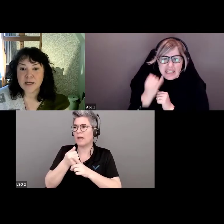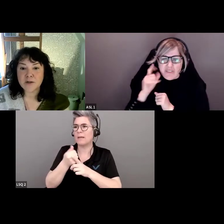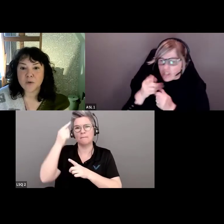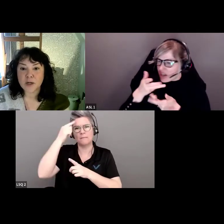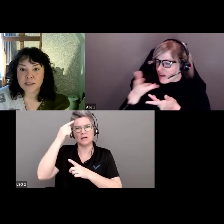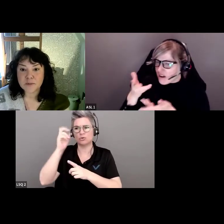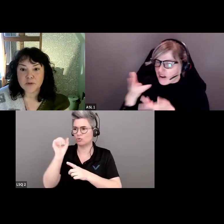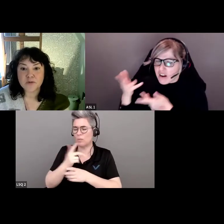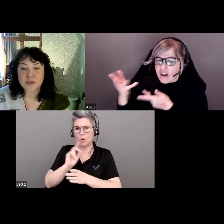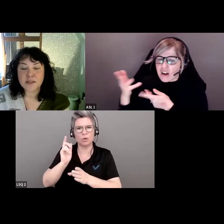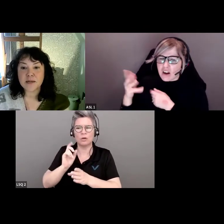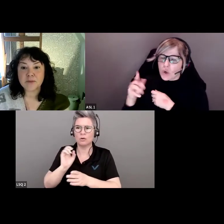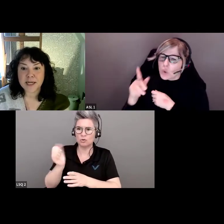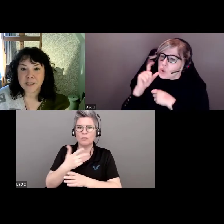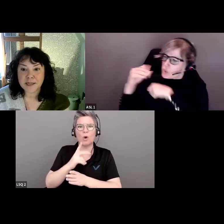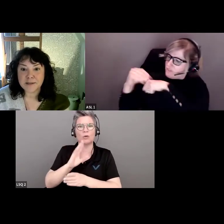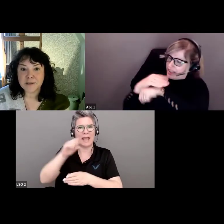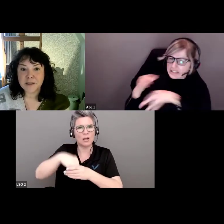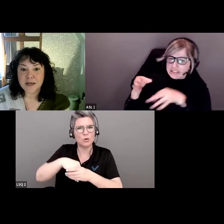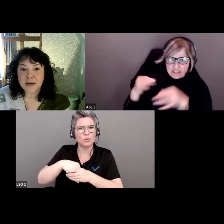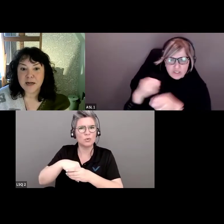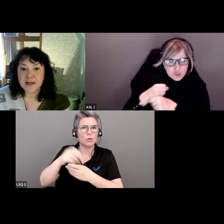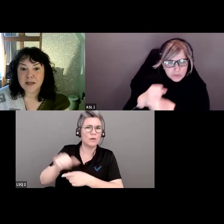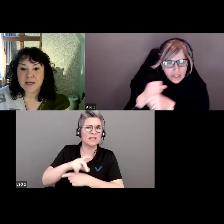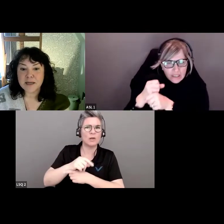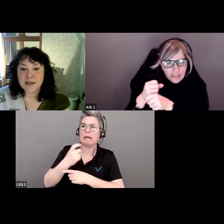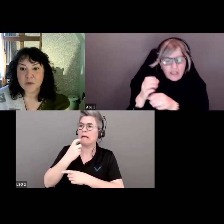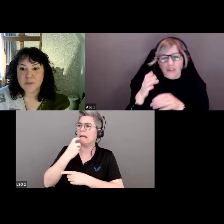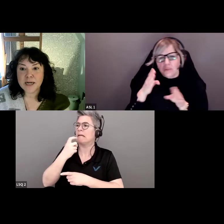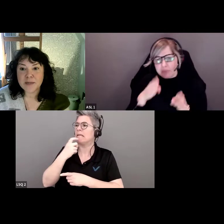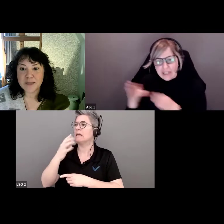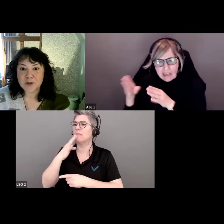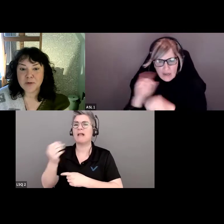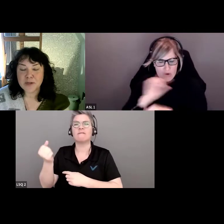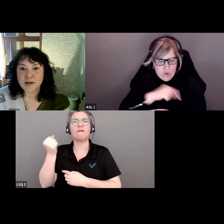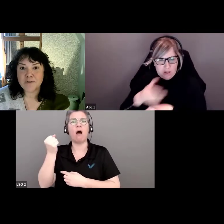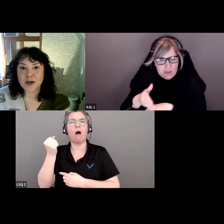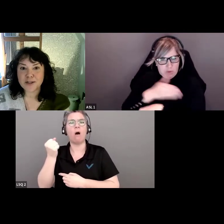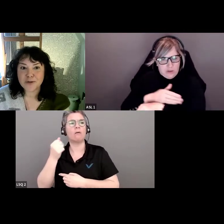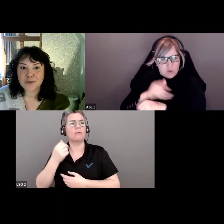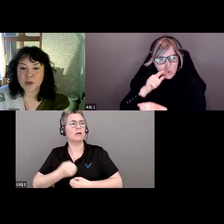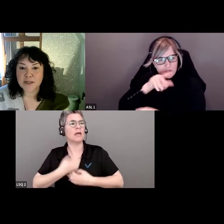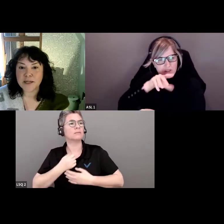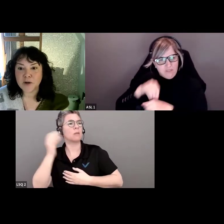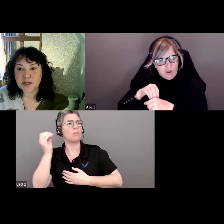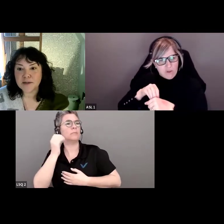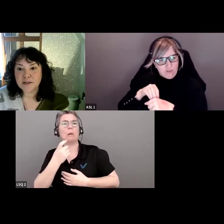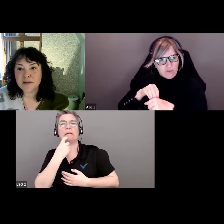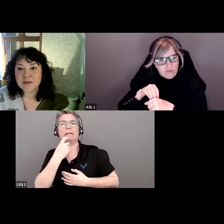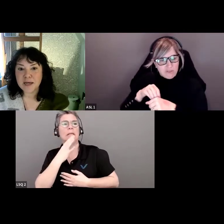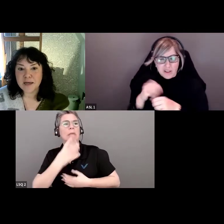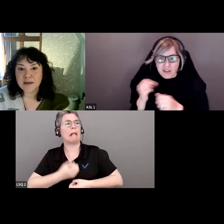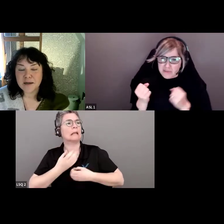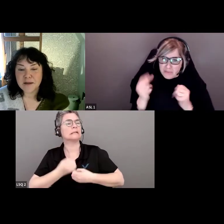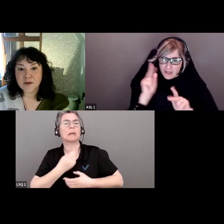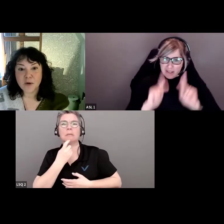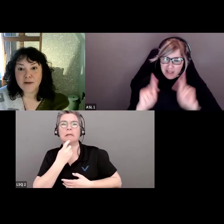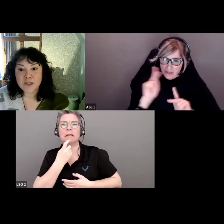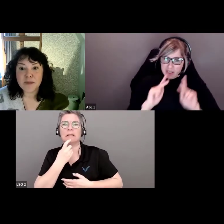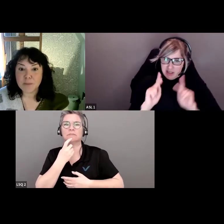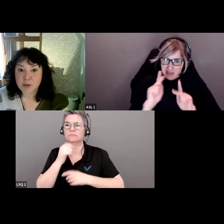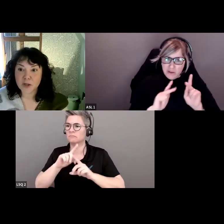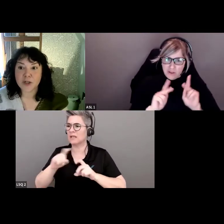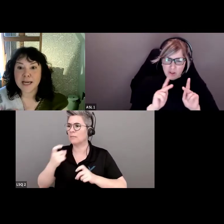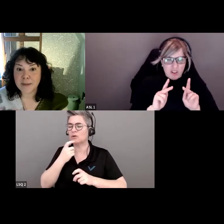tout le monde? Quelles sont les voix qui parlent le plus fort lorsqu'il s'agit d'exprimer des opinions? Tous les gens qui